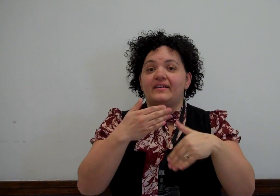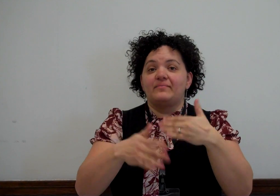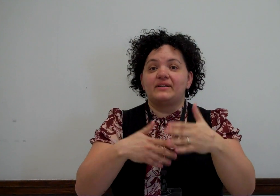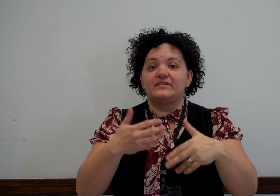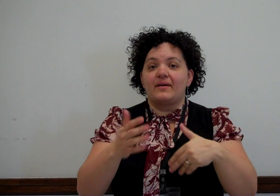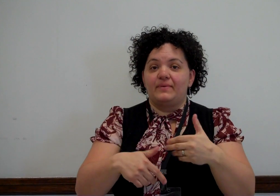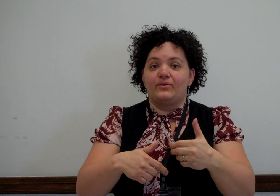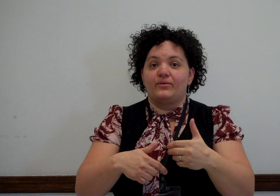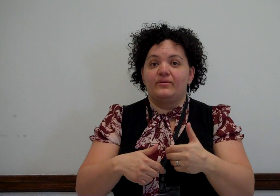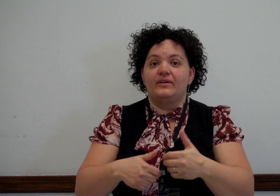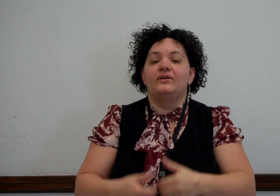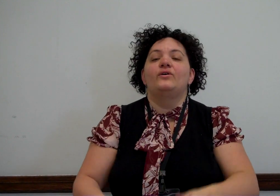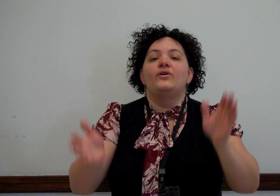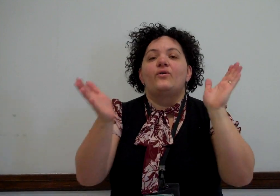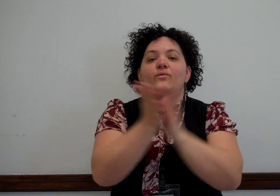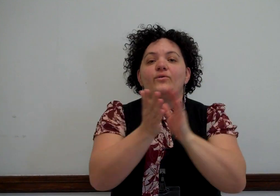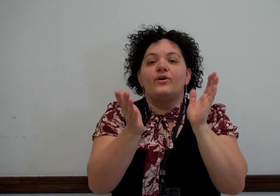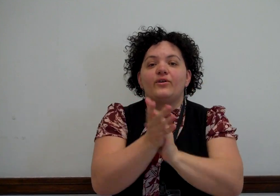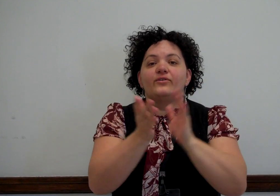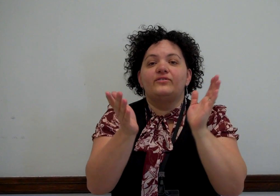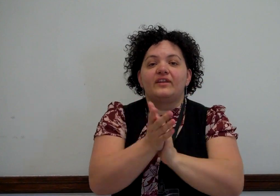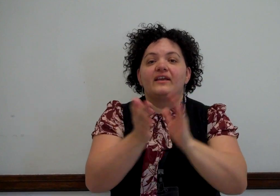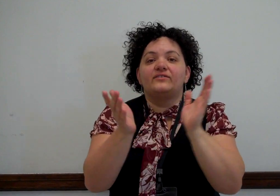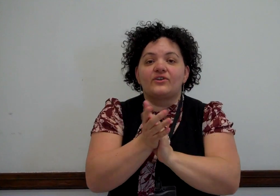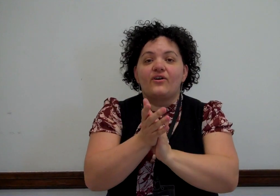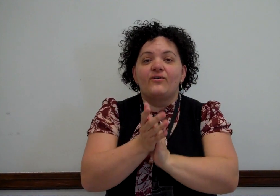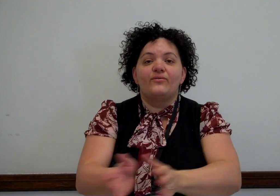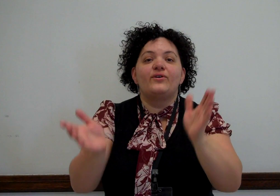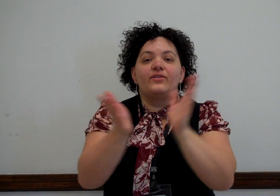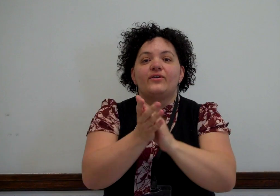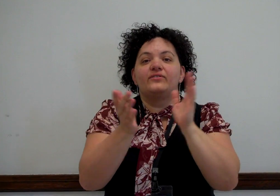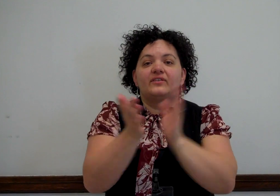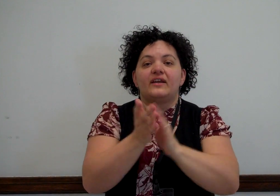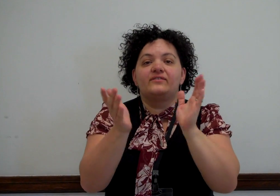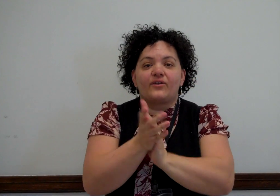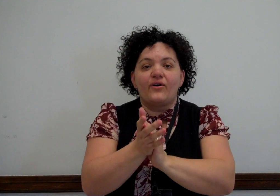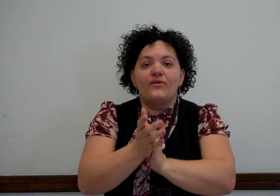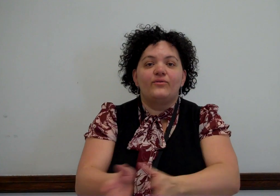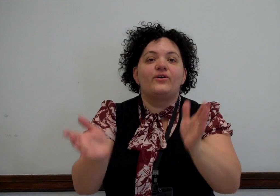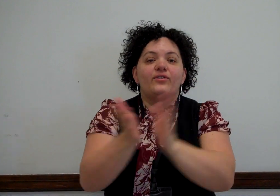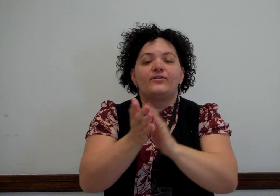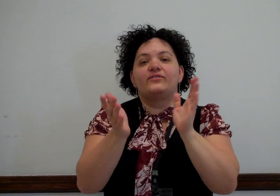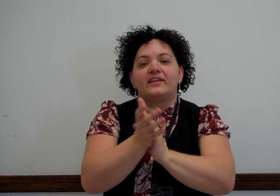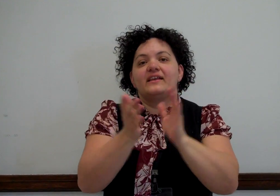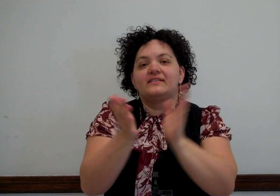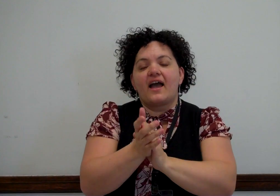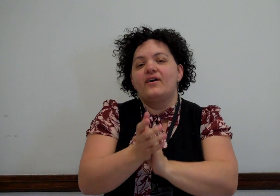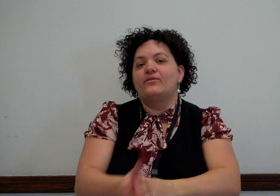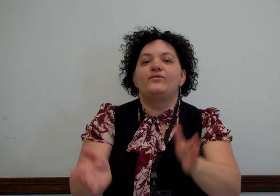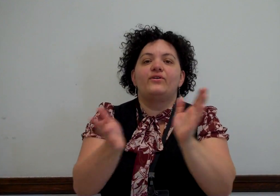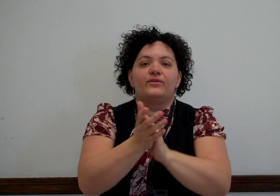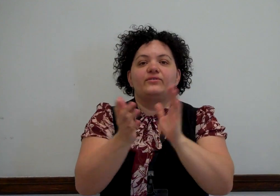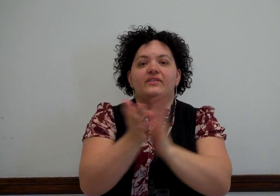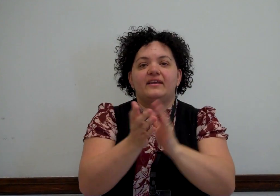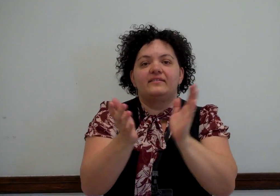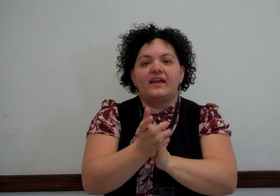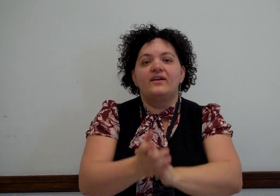hacer más rápido, 1-2-3-4, 1-2-3-4, 1-2-3-4, 1-2-3-4,